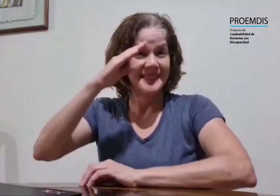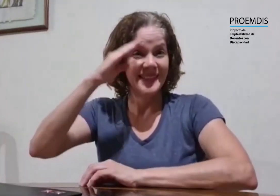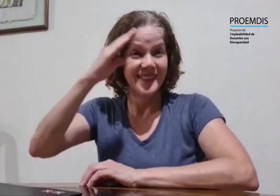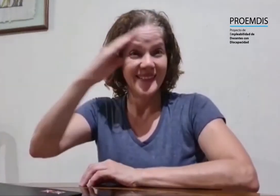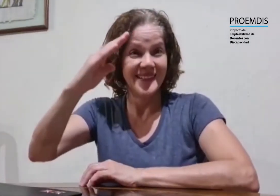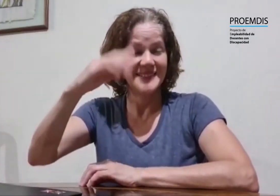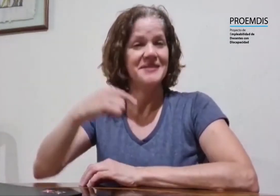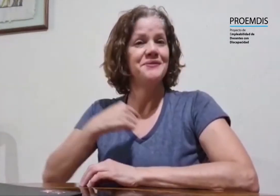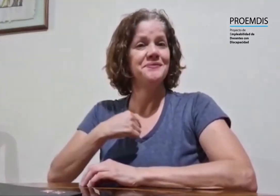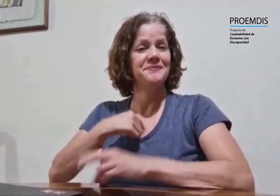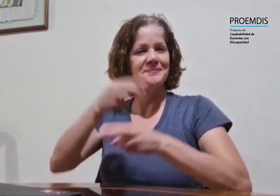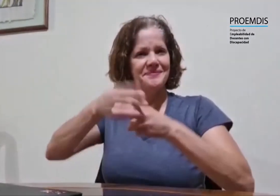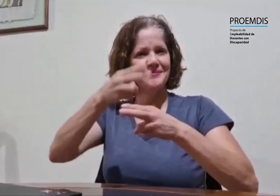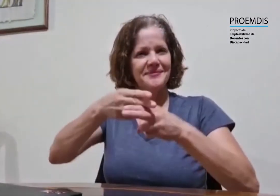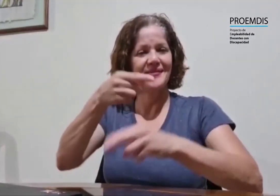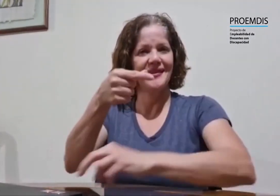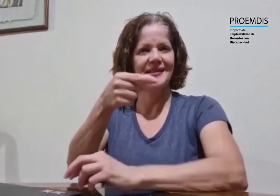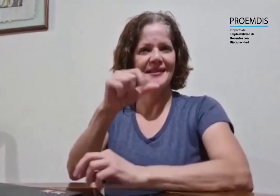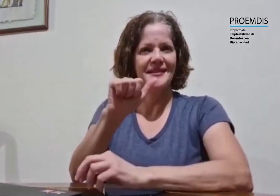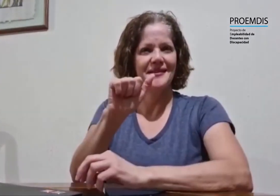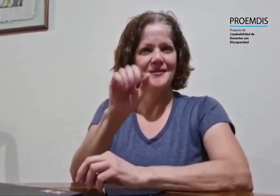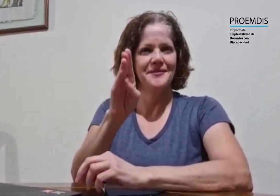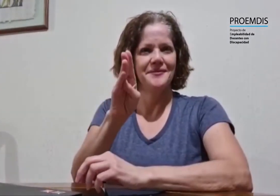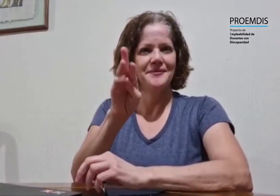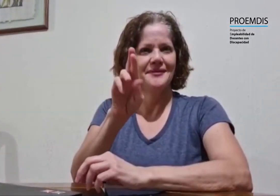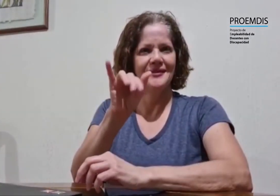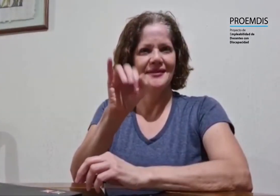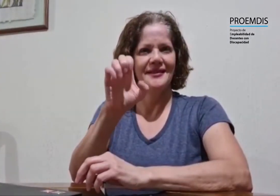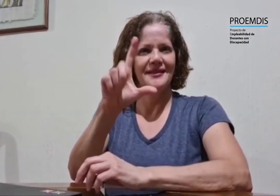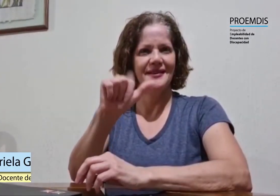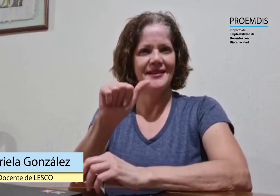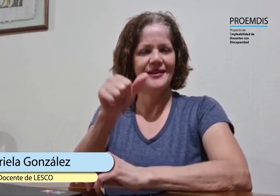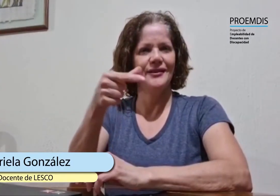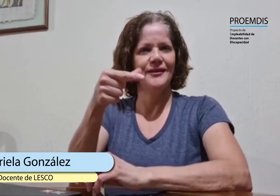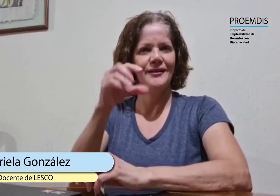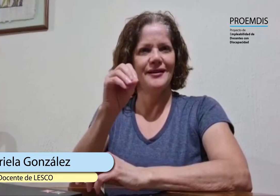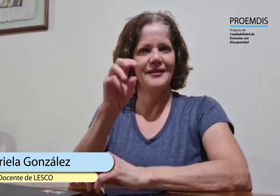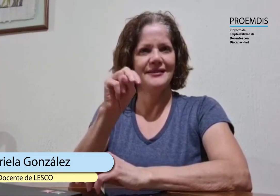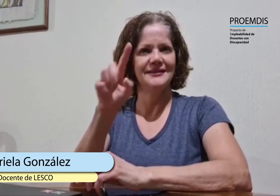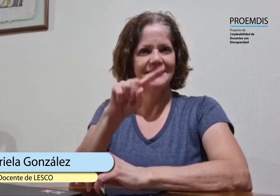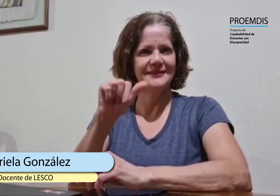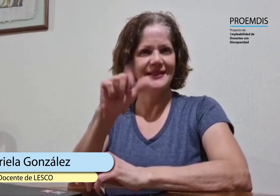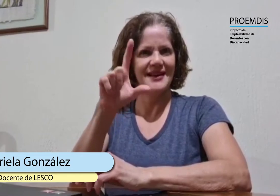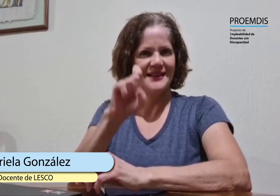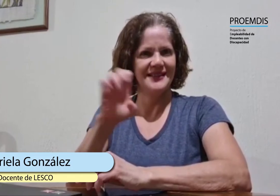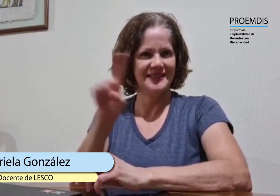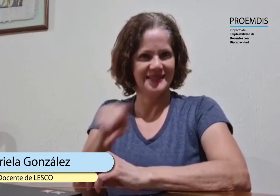Hola, hola, hola. Mi nombre es Gabriela González.